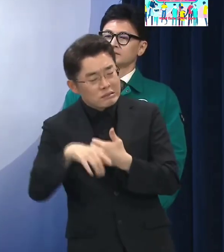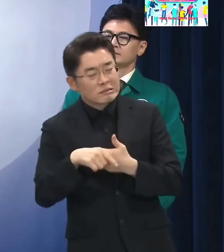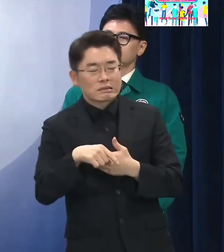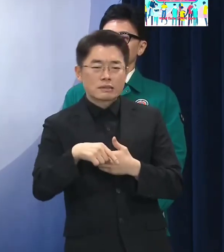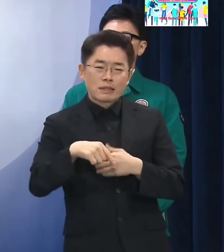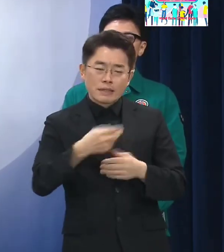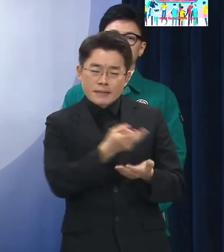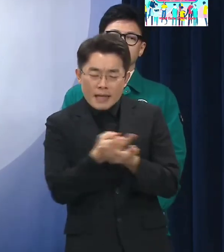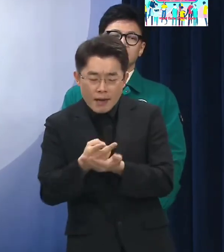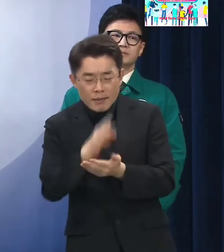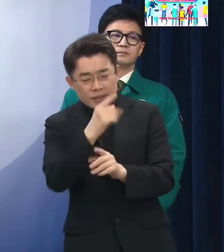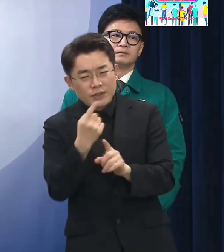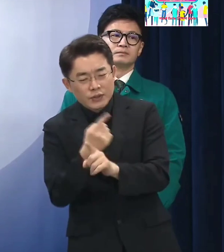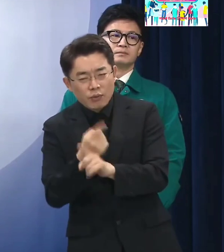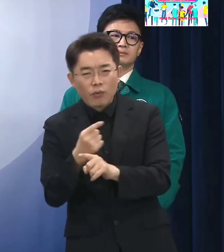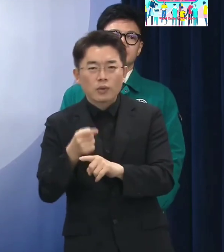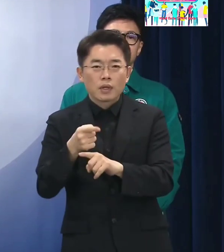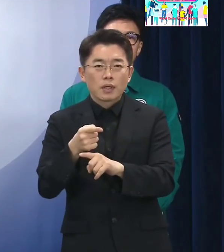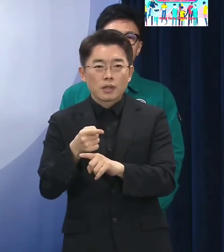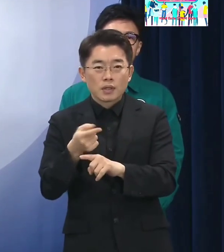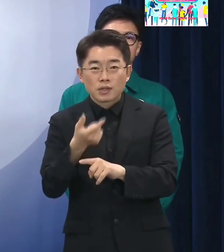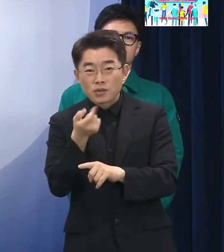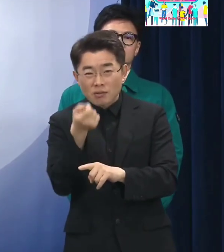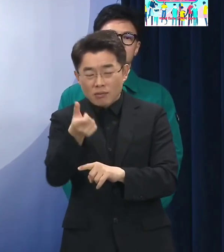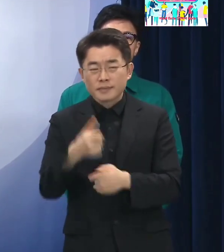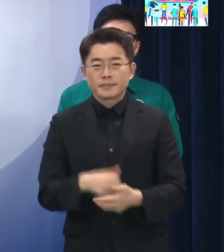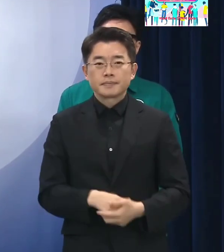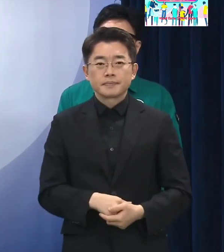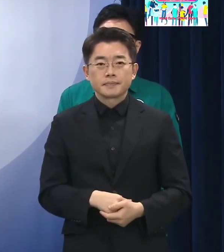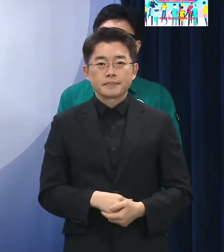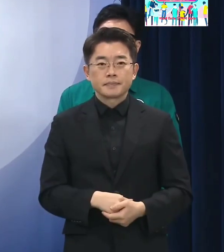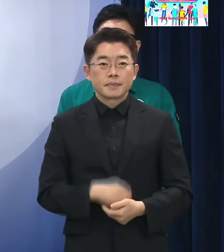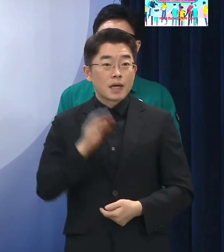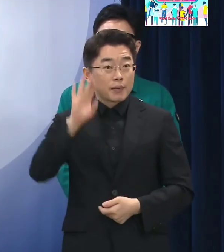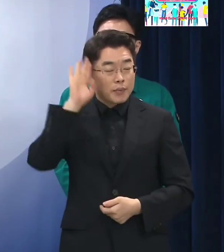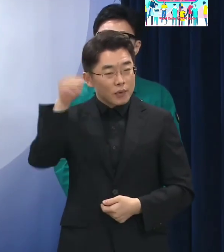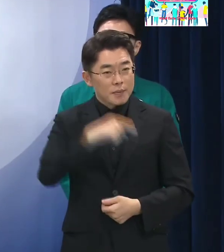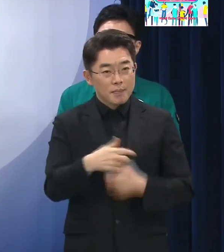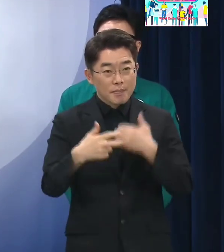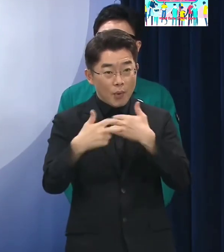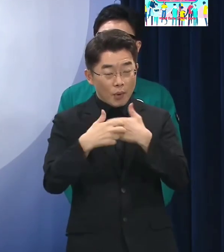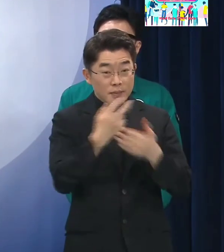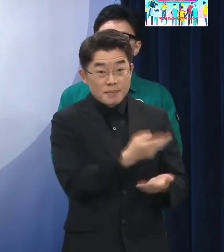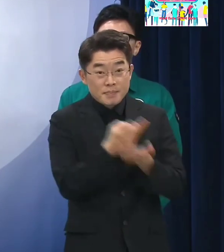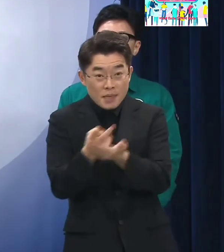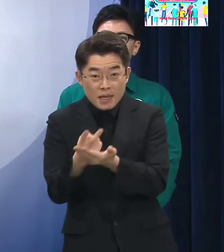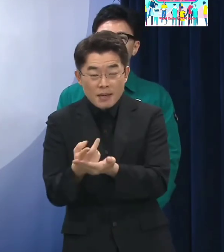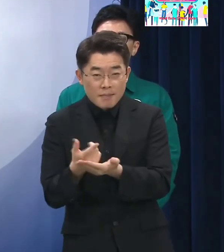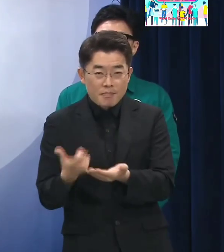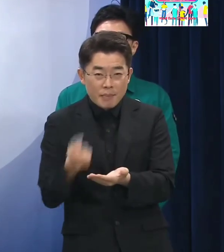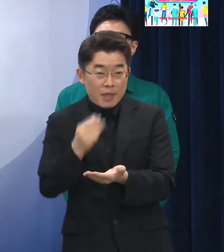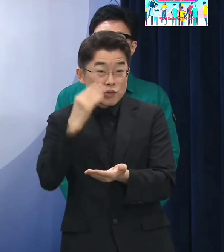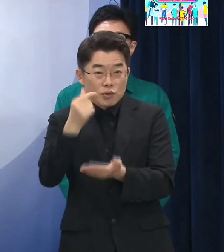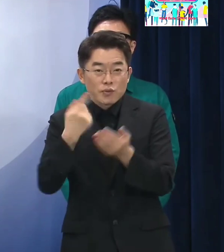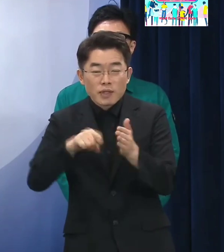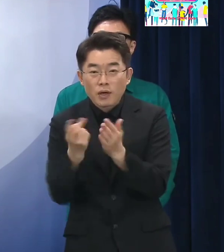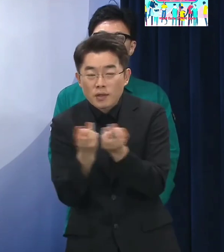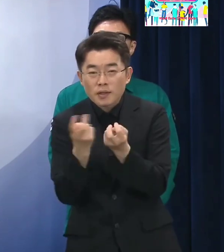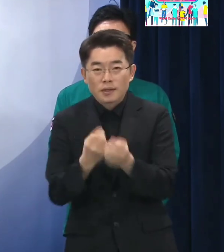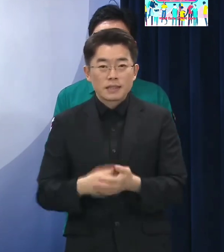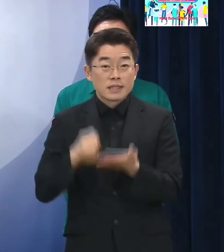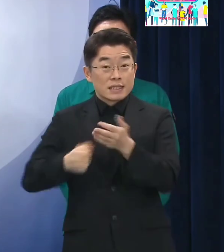저희는 입원 제도의 실효성을 높이기 위해서 사법입원 제도의 도입을 검토하고 있습니다